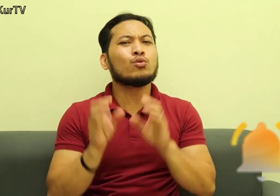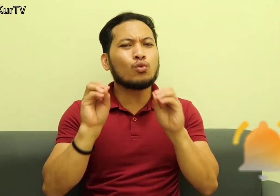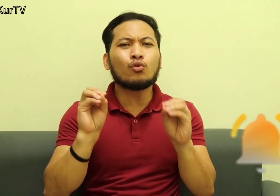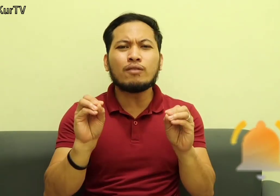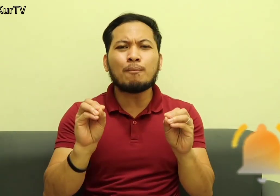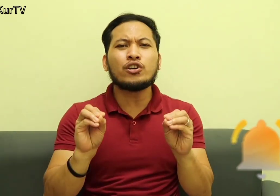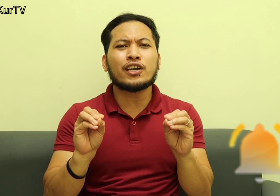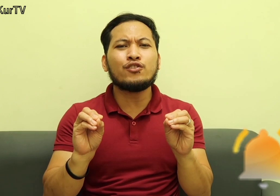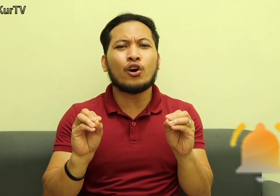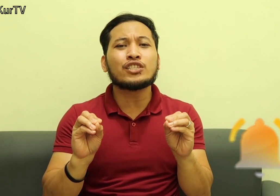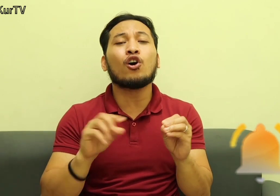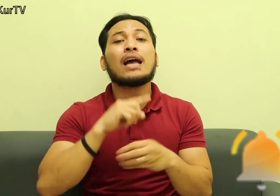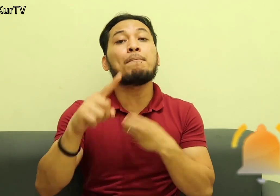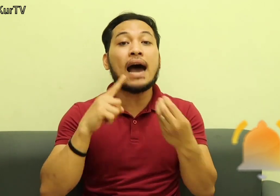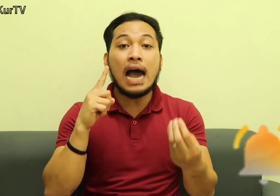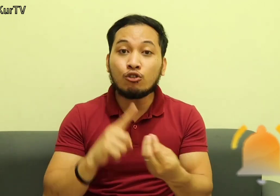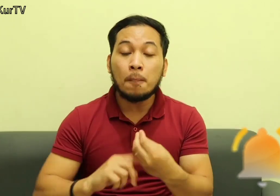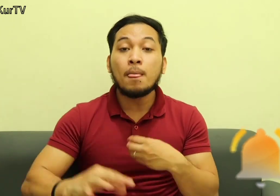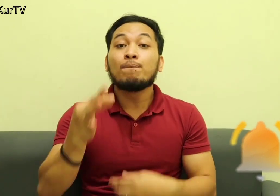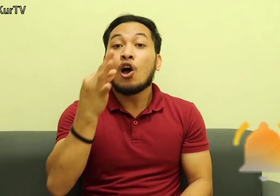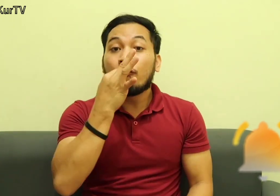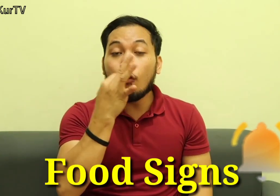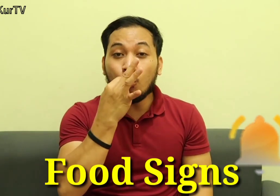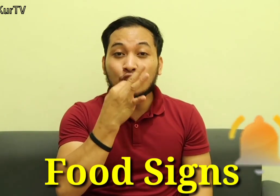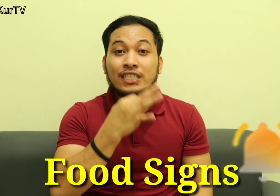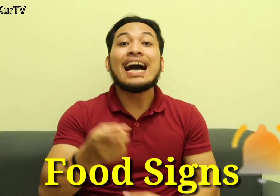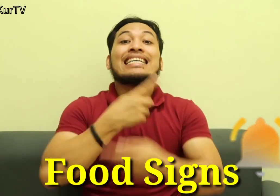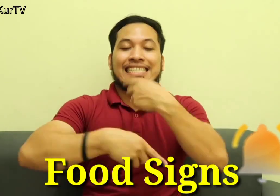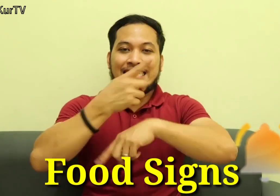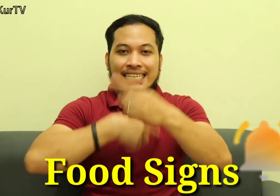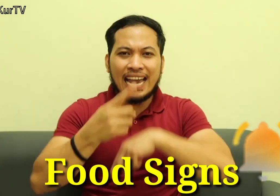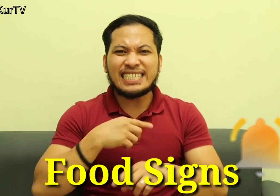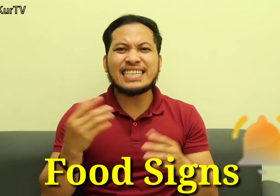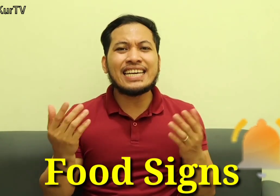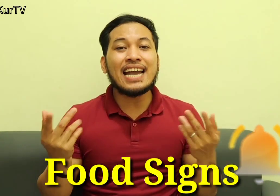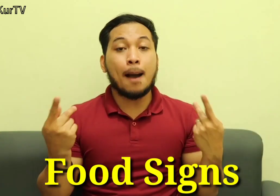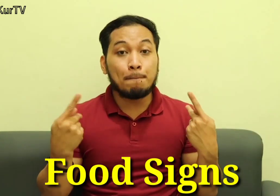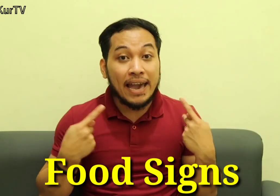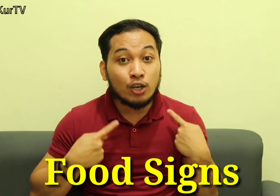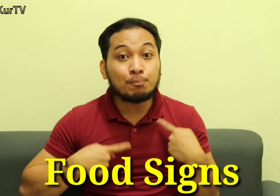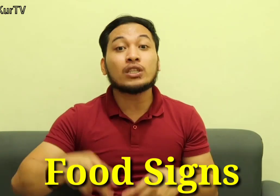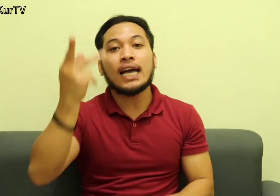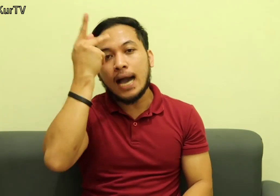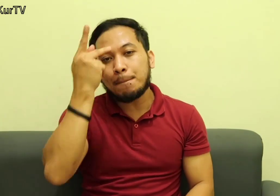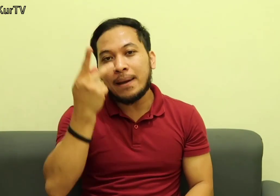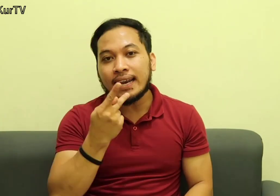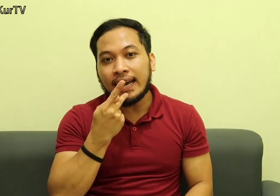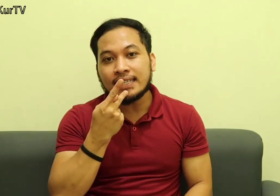ituturo ko naman po sa inyo it's all about food science kasi nga meron po talagang parents